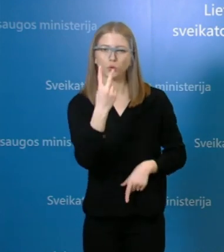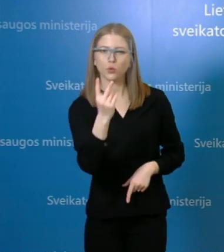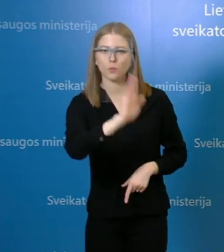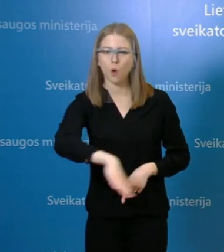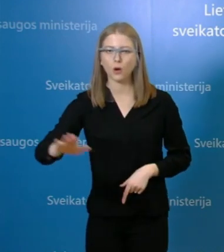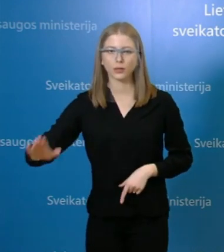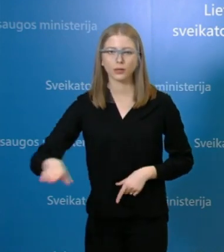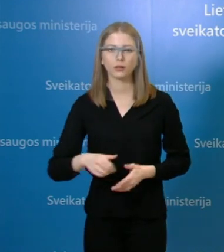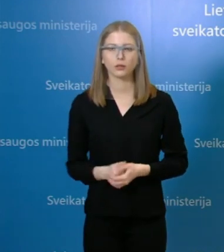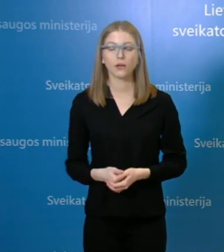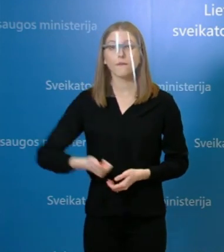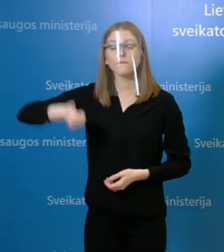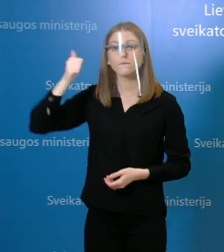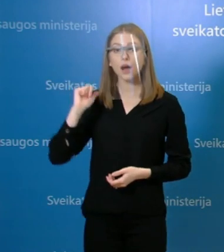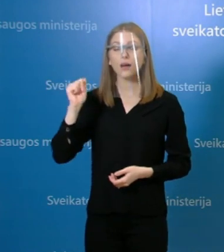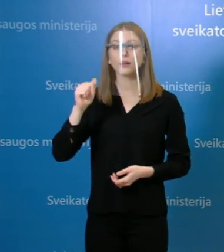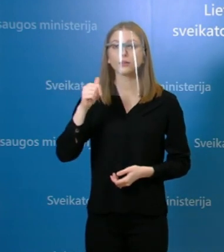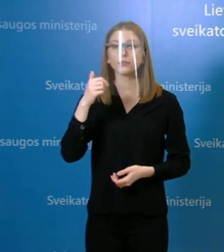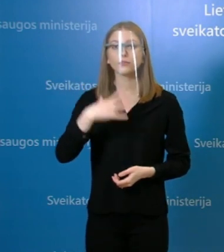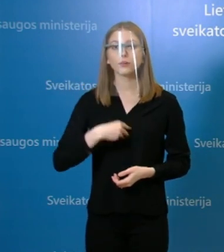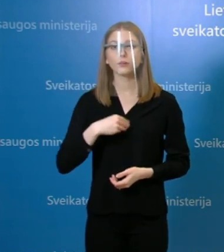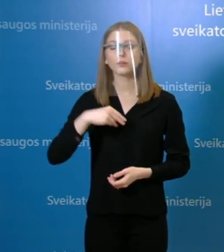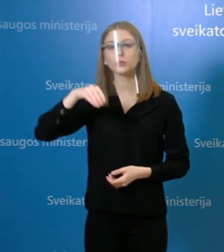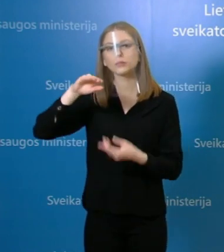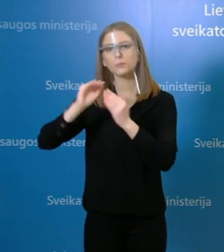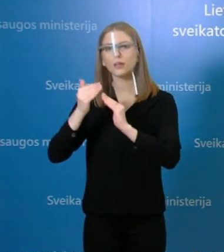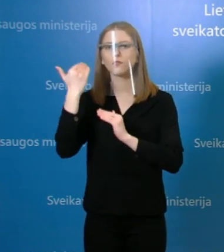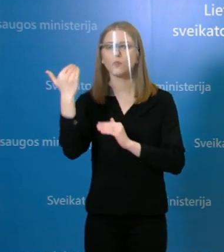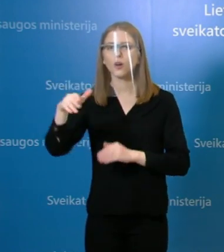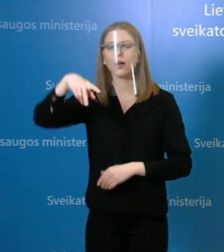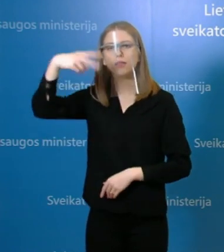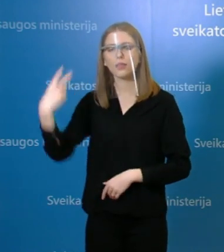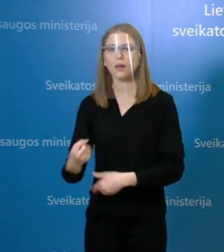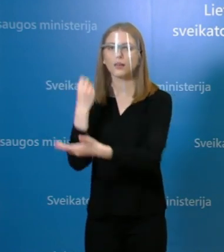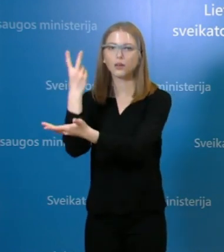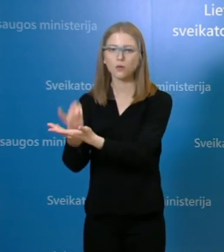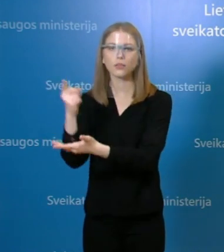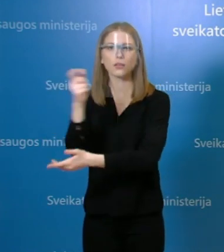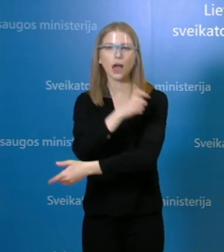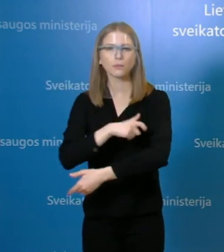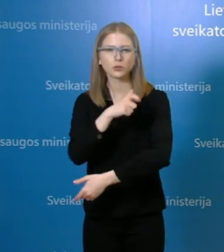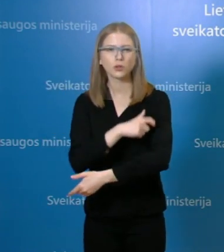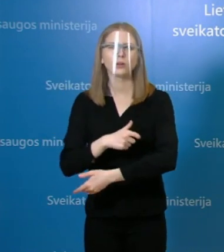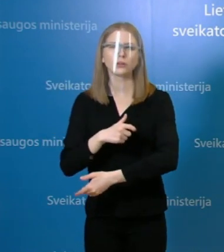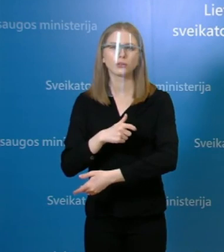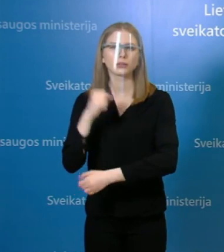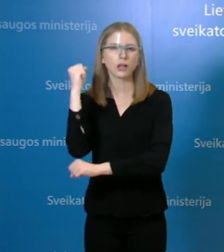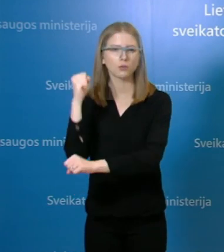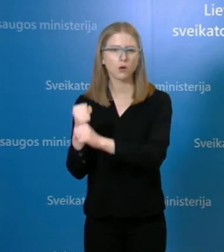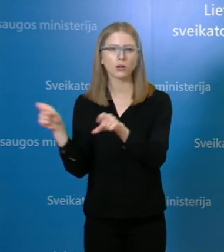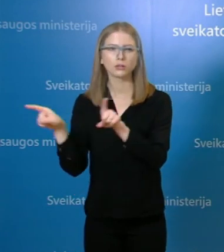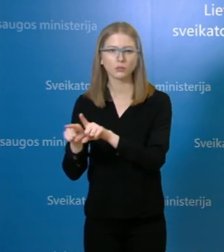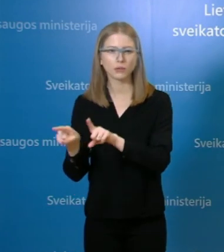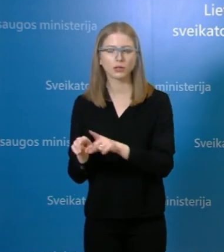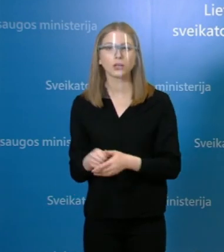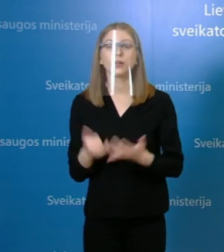patvirtintas atvejs yra Vilniaus miesto klinikinės ligoninės pacientas, vienas apsaugos darbuotojas, aplinkybės dar nėra žinomos, yra